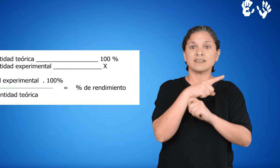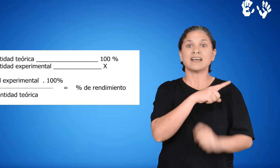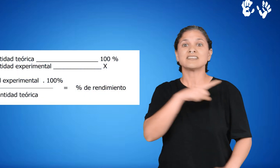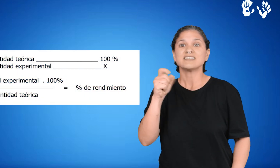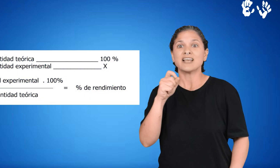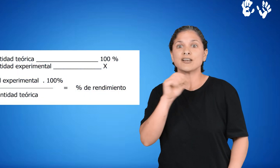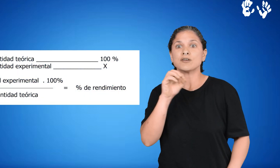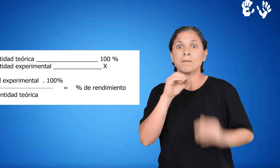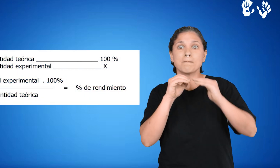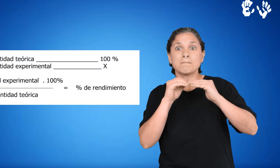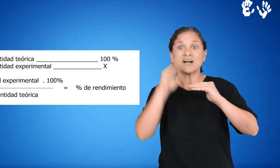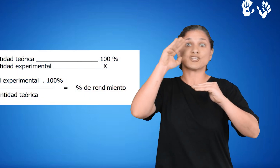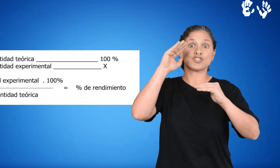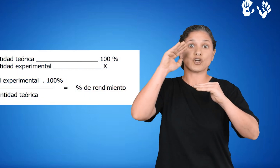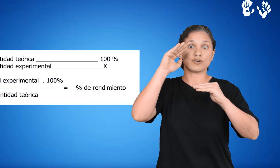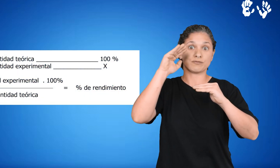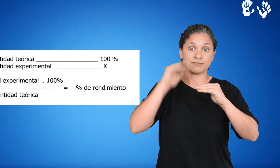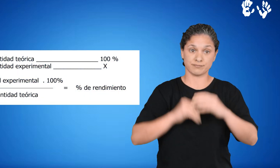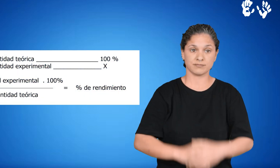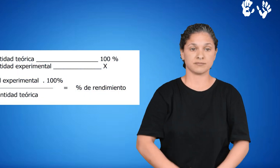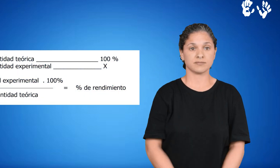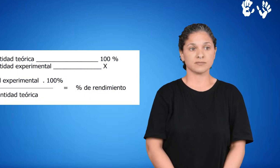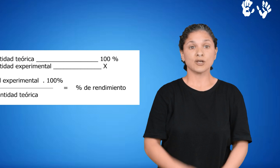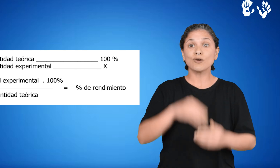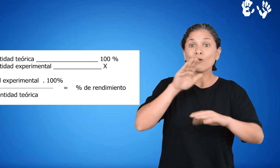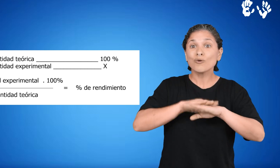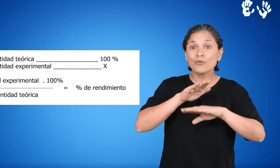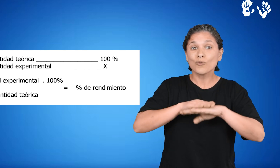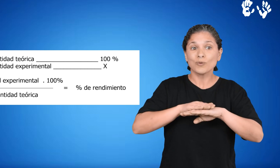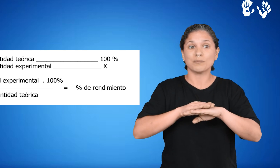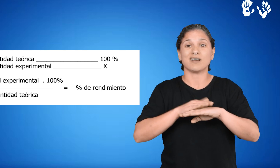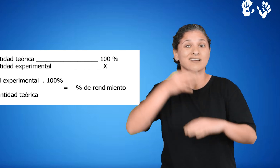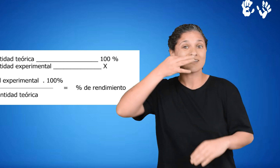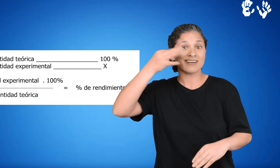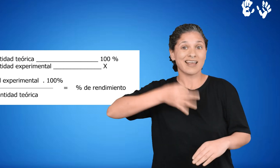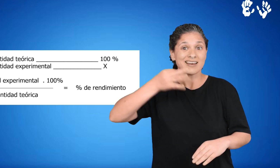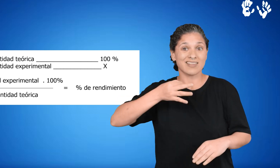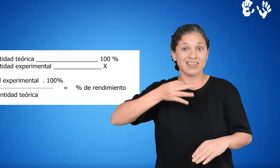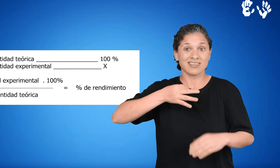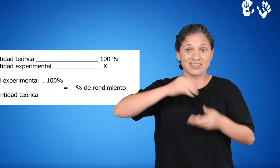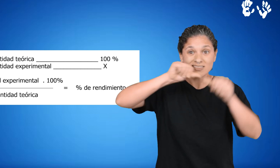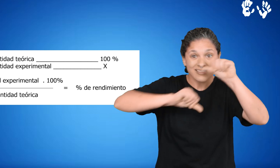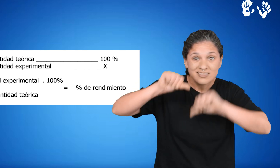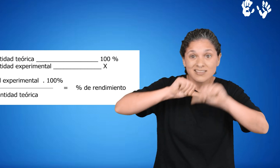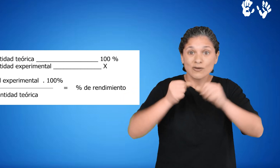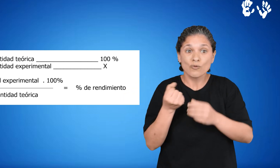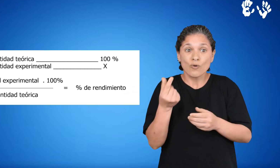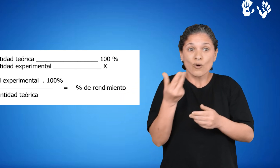El porcentaje de rendimiento se puede calcular a partir de la cantidad química, de la masa, del volumen y de las